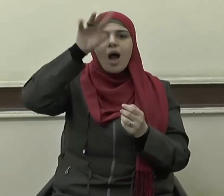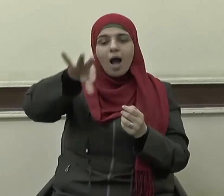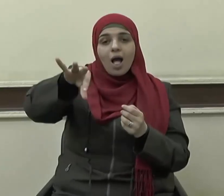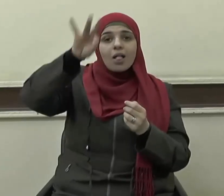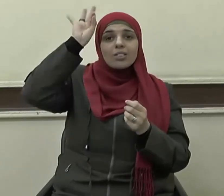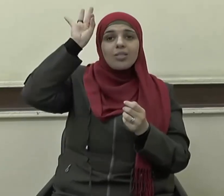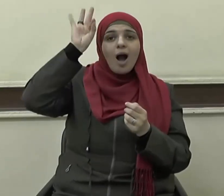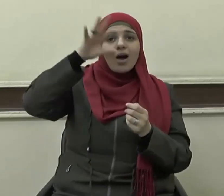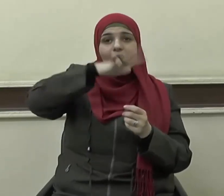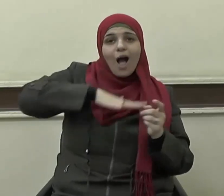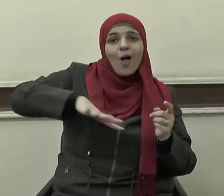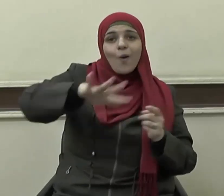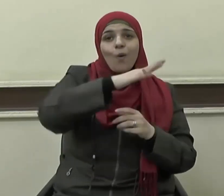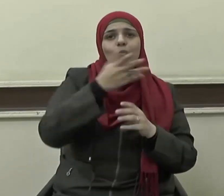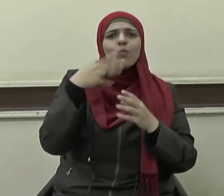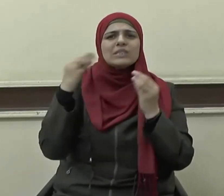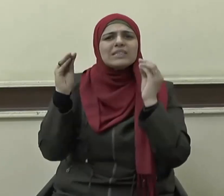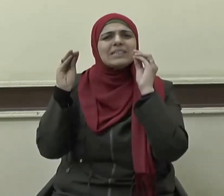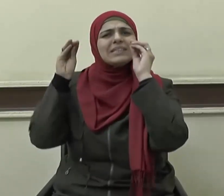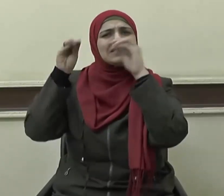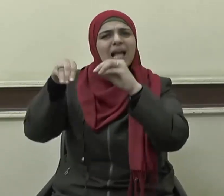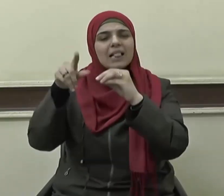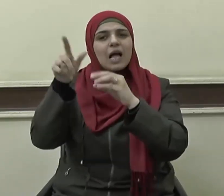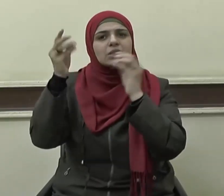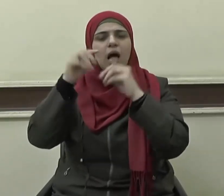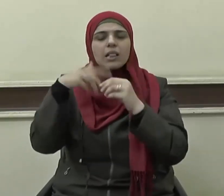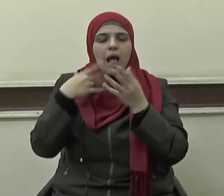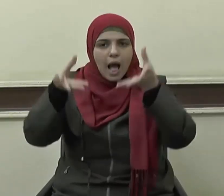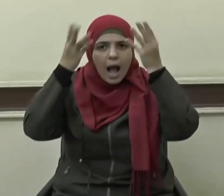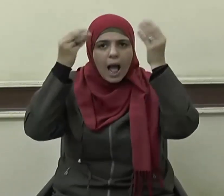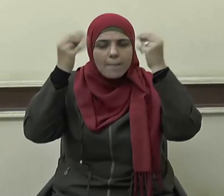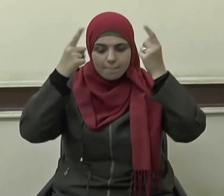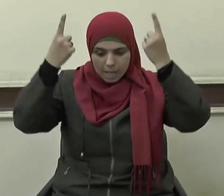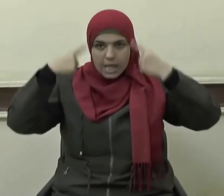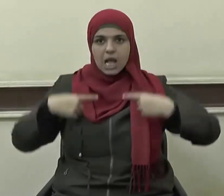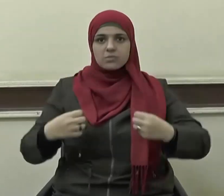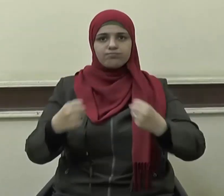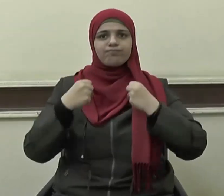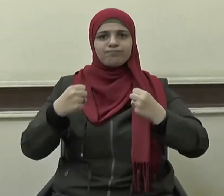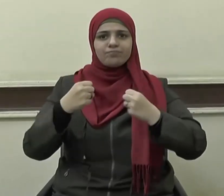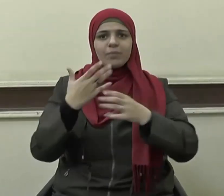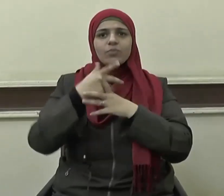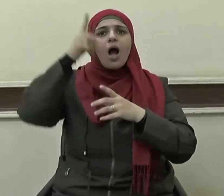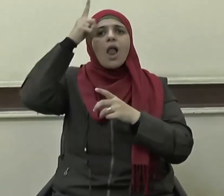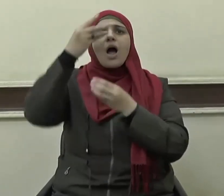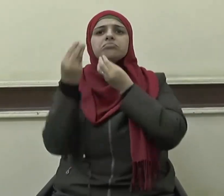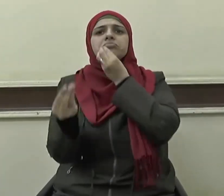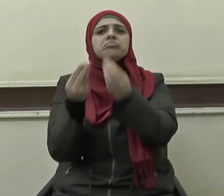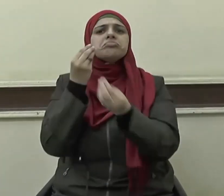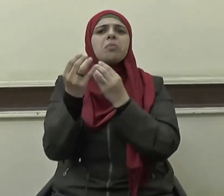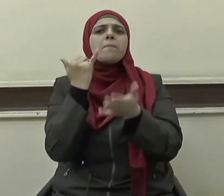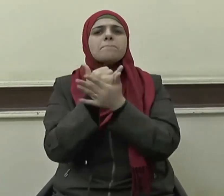عليكم وزاده بستطا في العلم والجسم والله يؤتي ملكه من